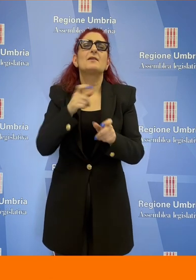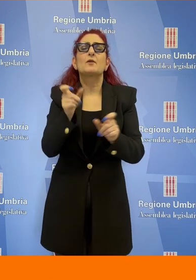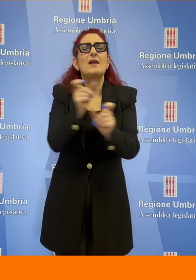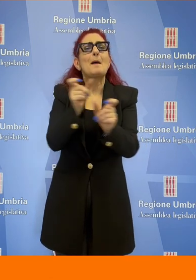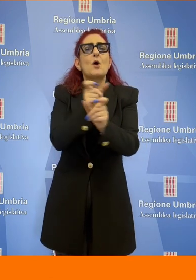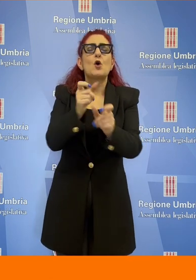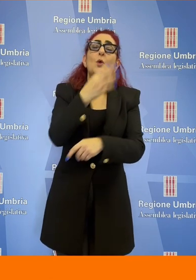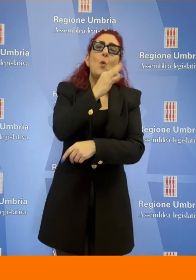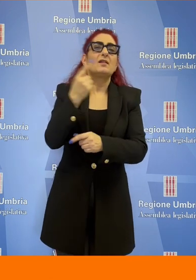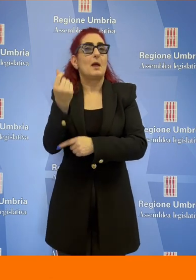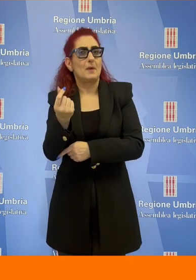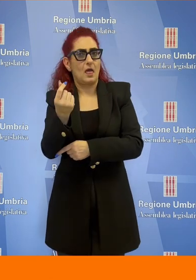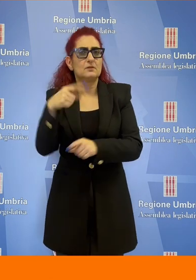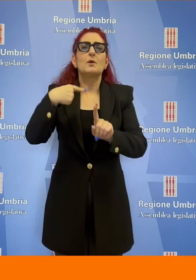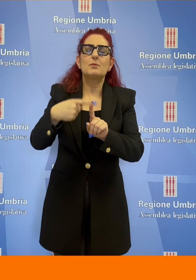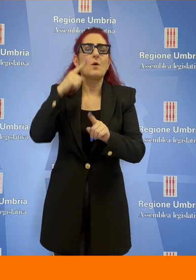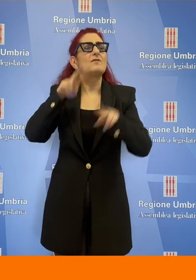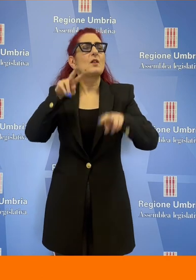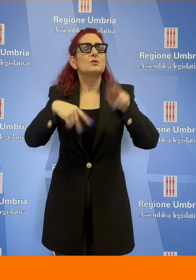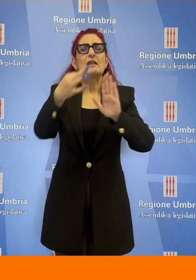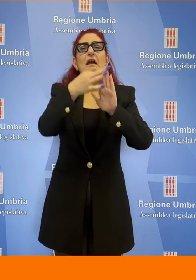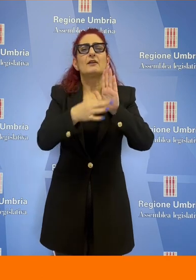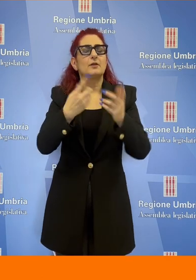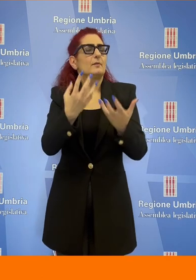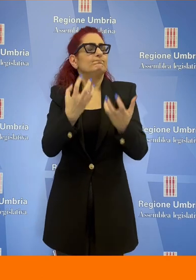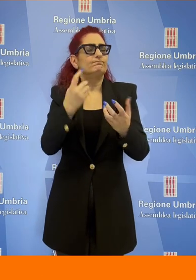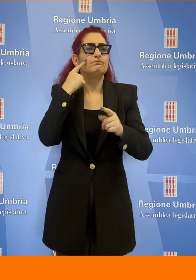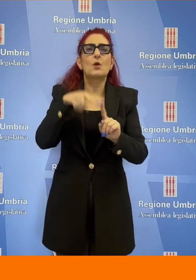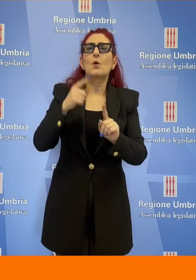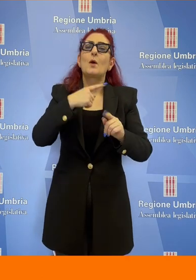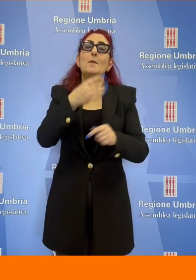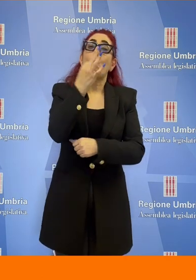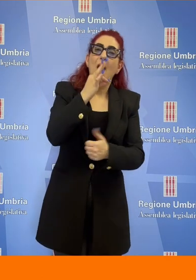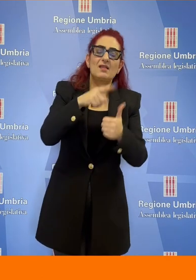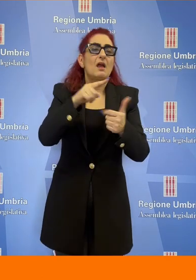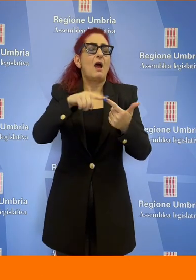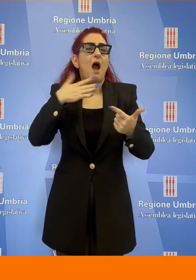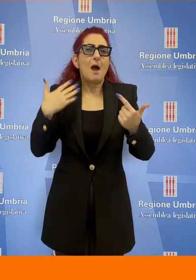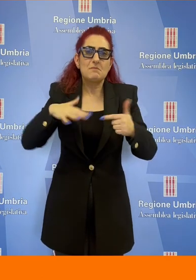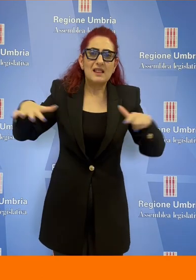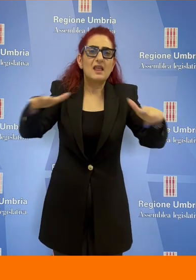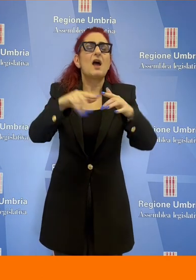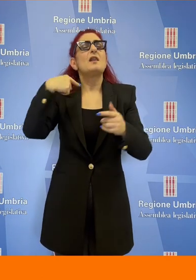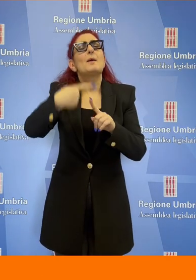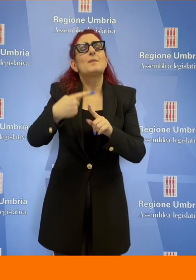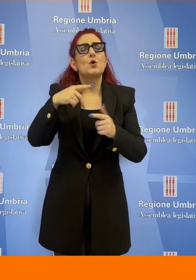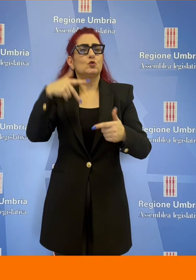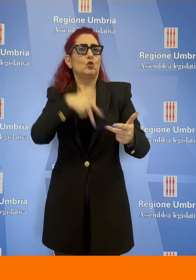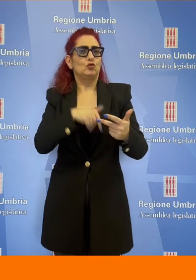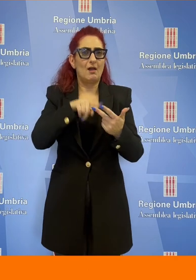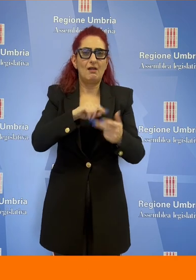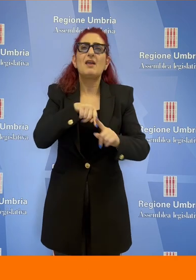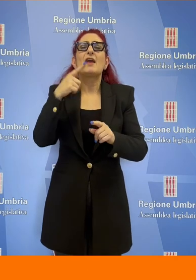sulla base del miglior rapporto qualità-prezzo e valutata sulla base di criteri oggettivi, quali gli aspetti qualitativi, ambientali e sociali